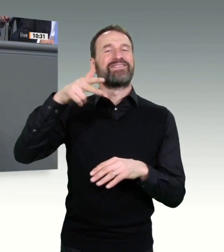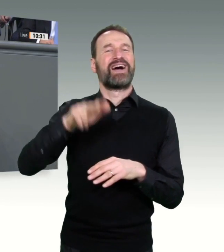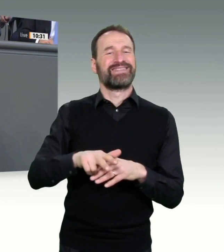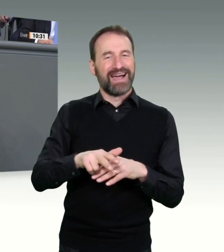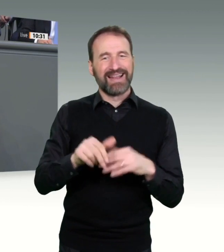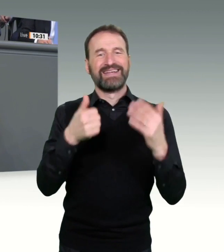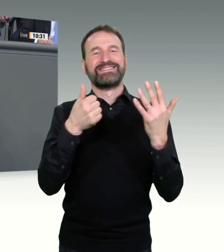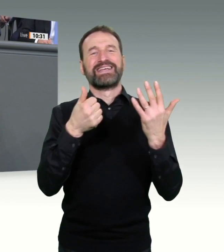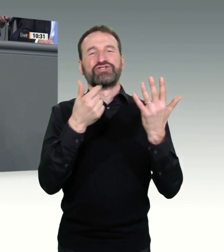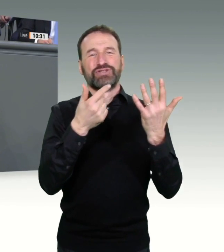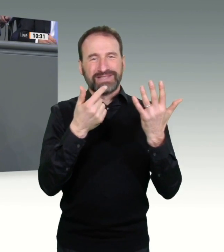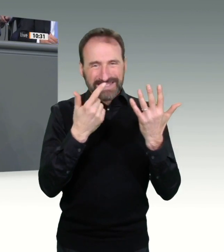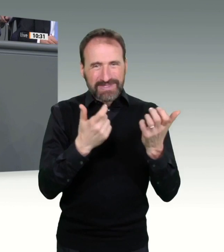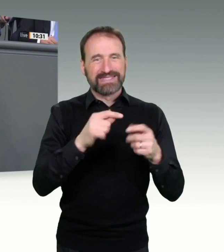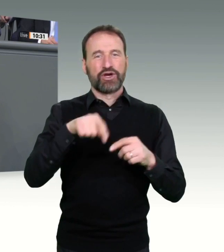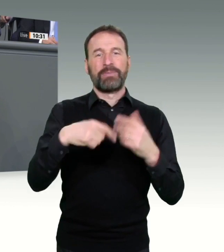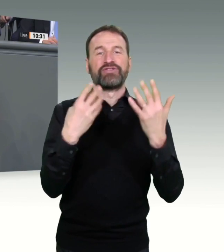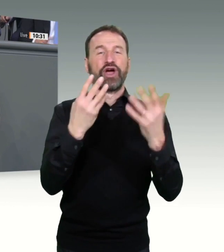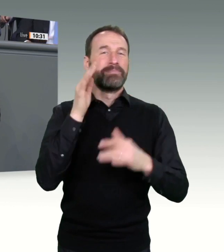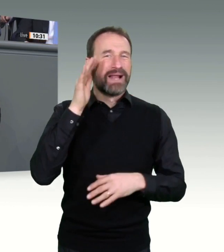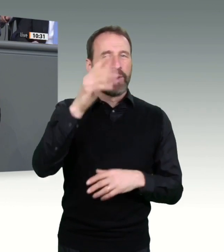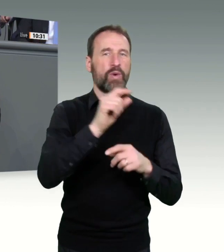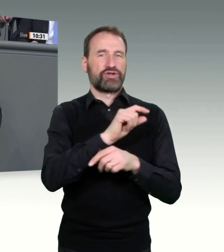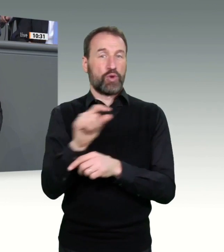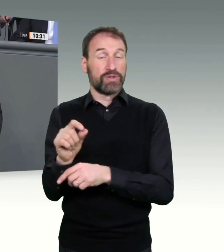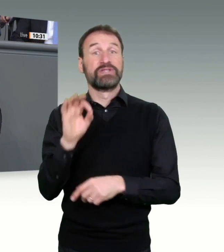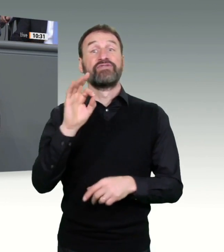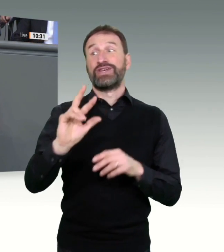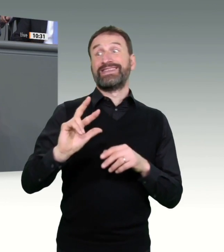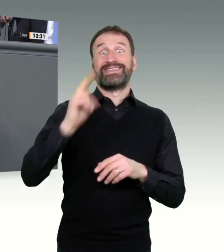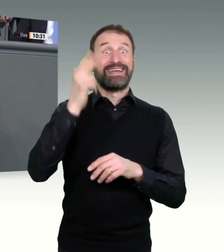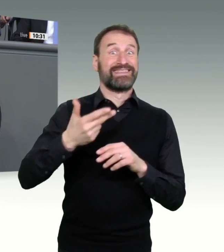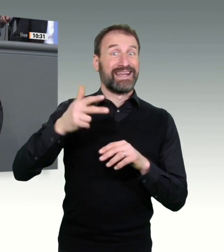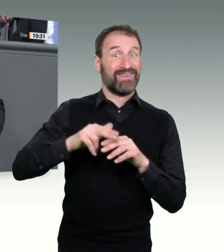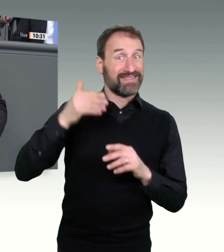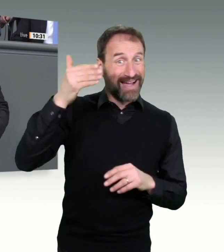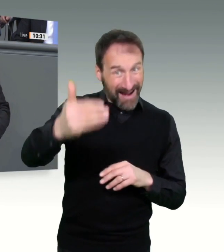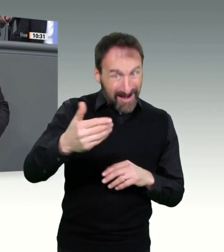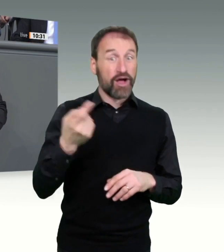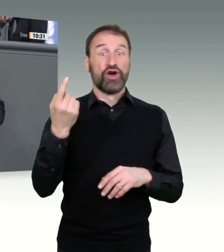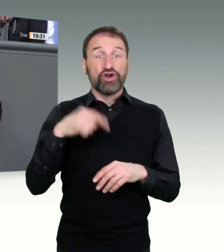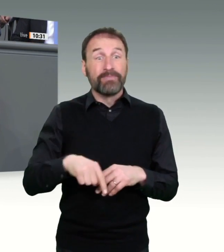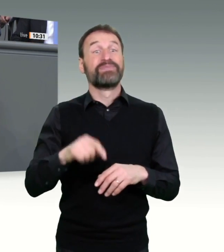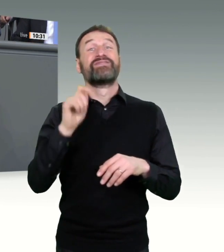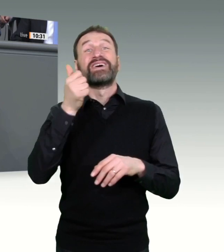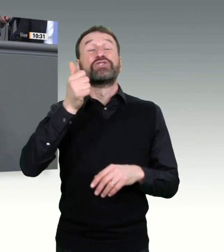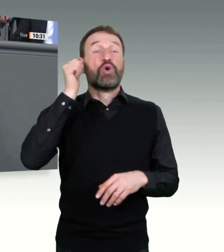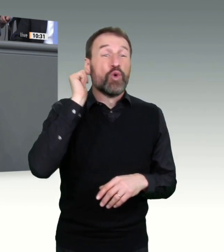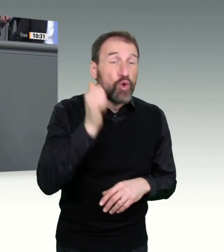Dosen rechnen können. Deswegen sind wir sehr gut mit Impfstoff versorgt, gerade auch nach der Entscheidung, AstraZeneca